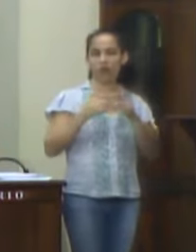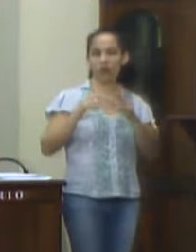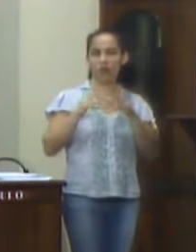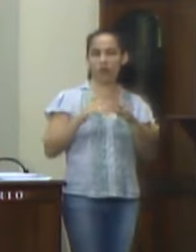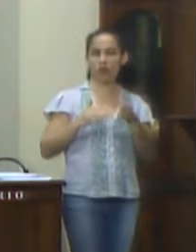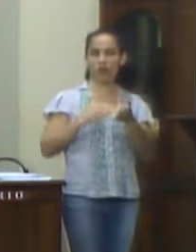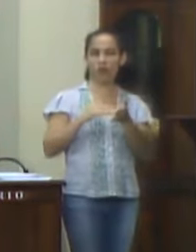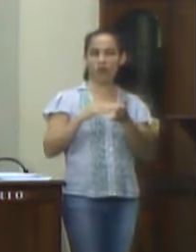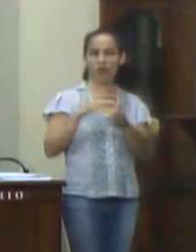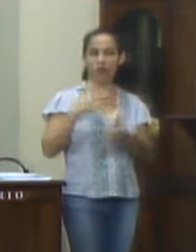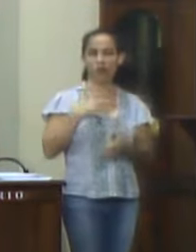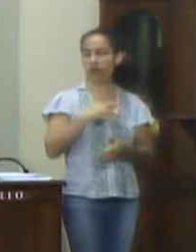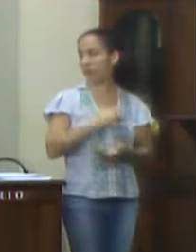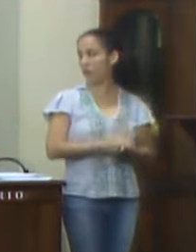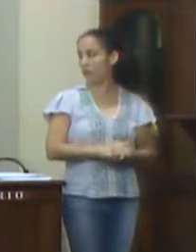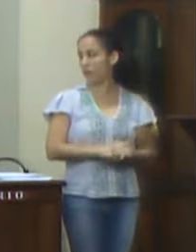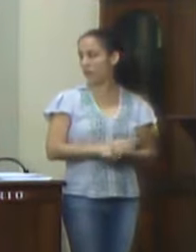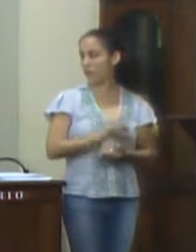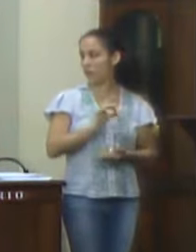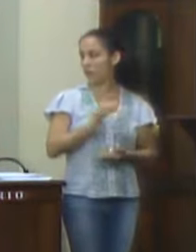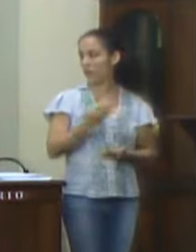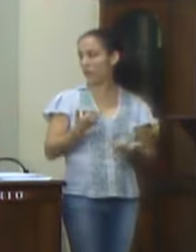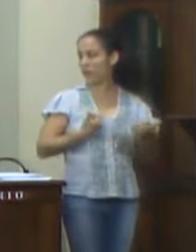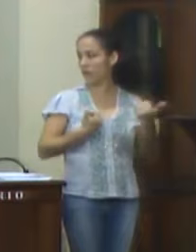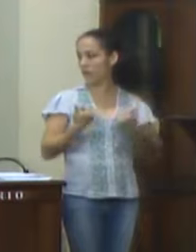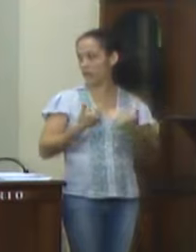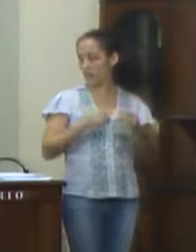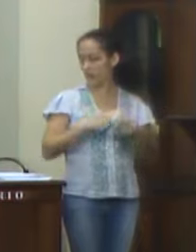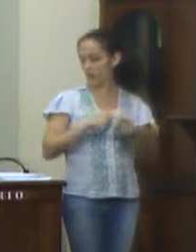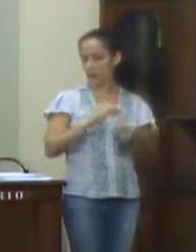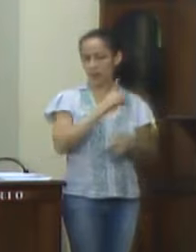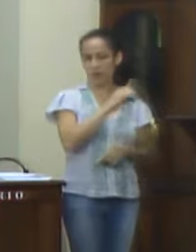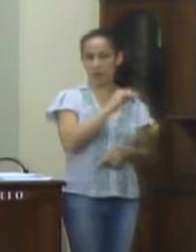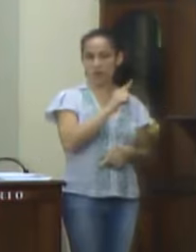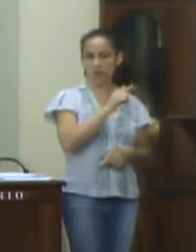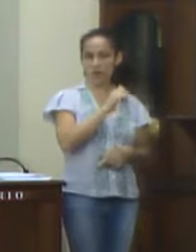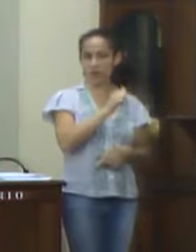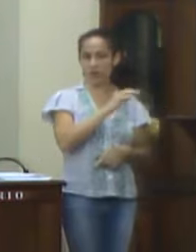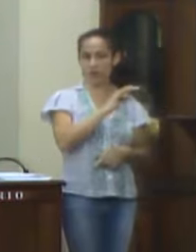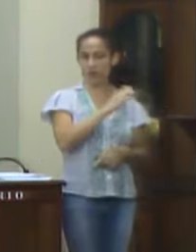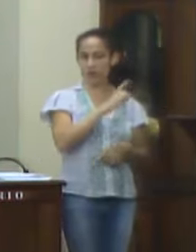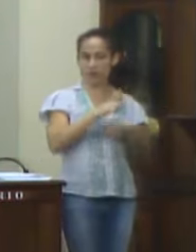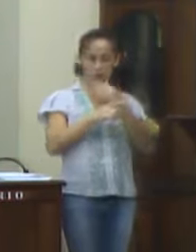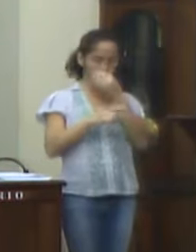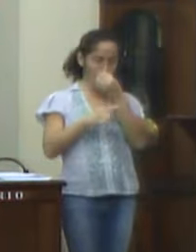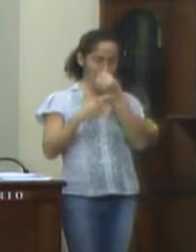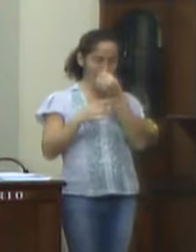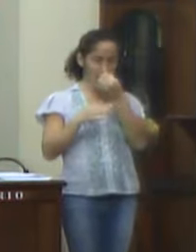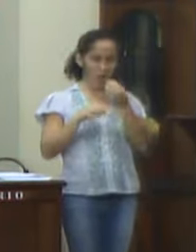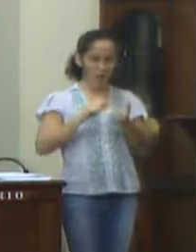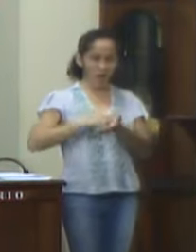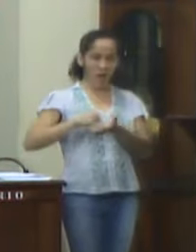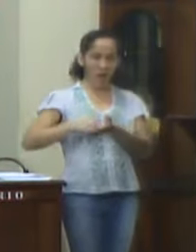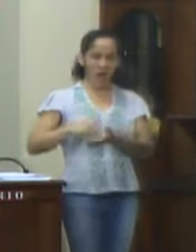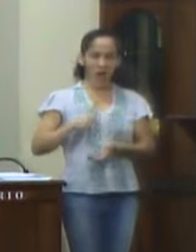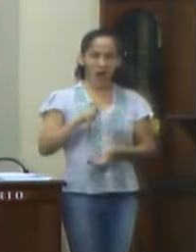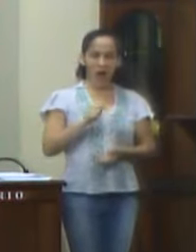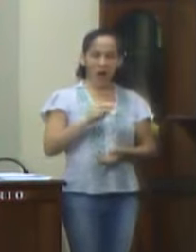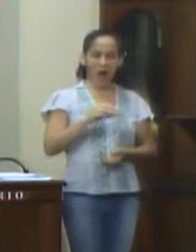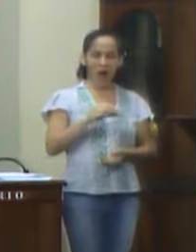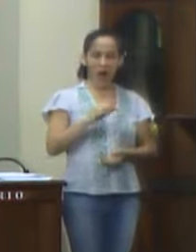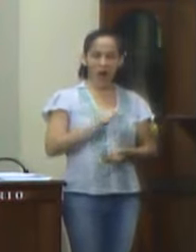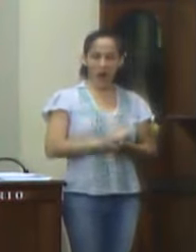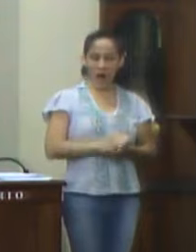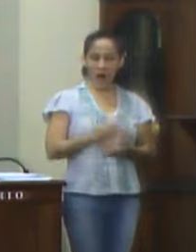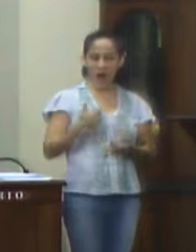Municipal de Saúde, fornecendo somente o resultado em mídia digital, sem laudo impresso. Lamentável que exista o serviço em total